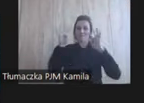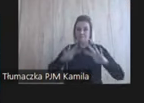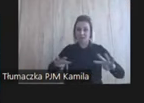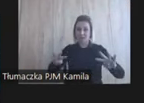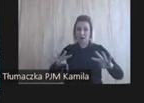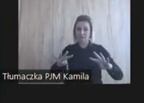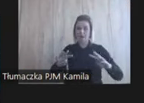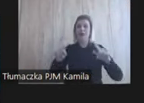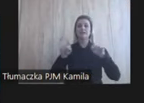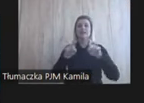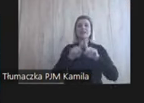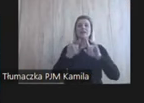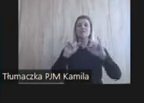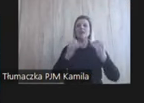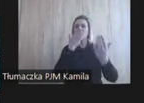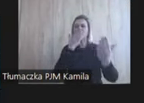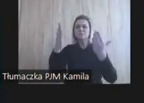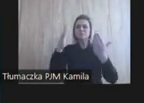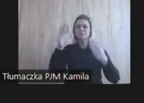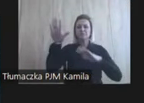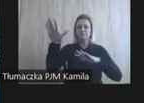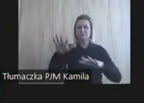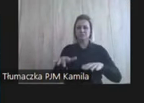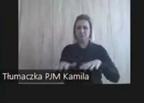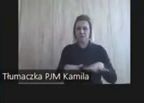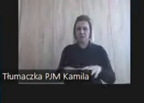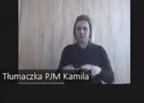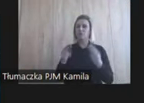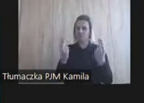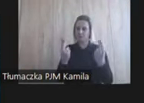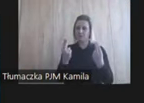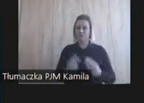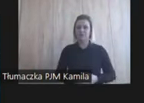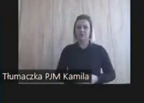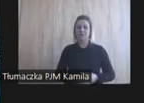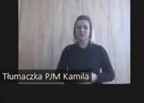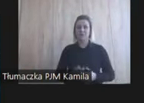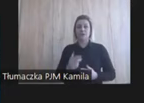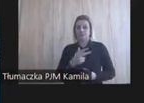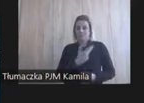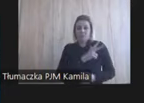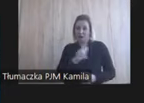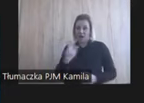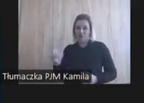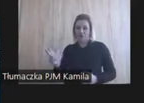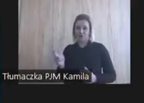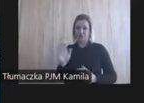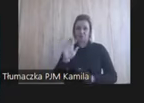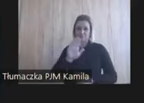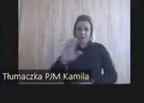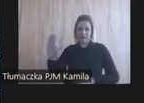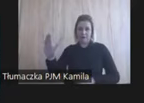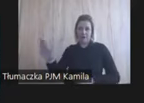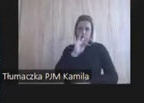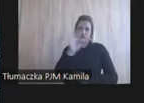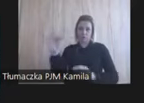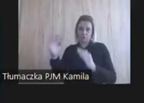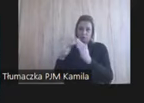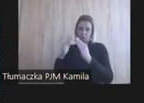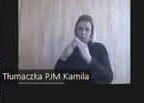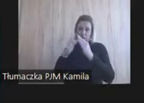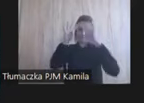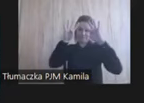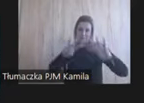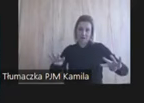kontekst tego przedmiotu. To jest bardzo, bardzo ważne, bo nie każdy w domu na przykład może mieć firankę. Ja na przykład nie mam w domu